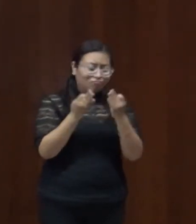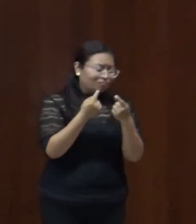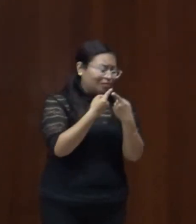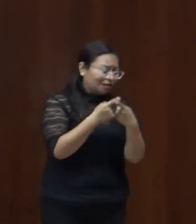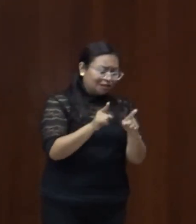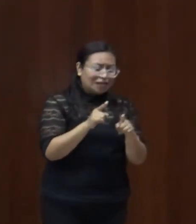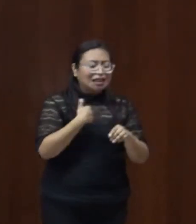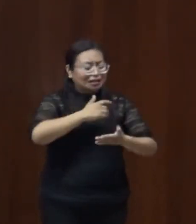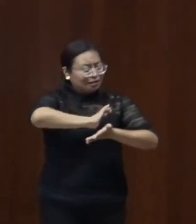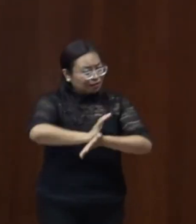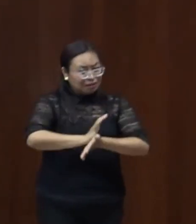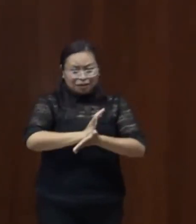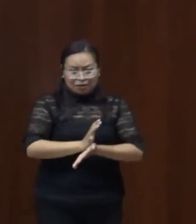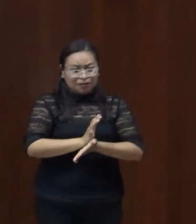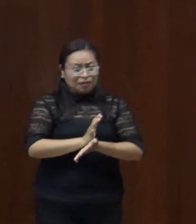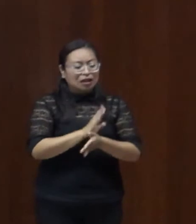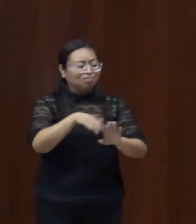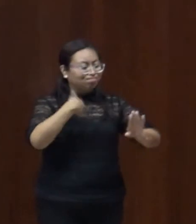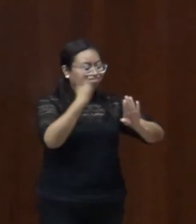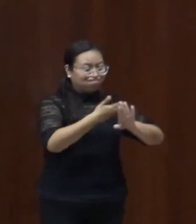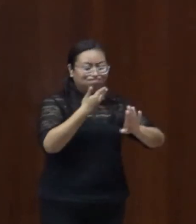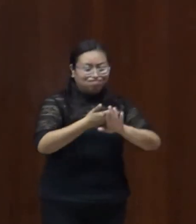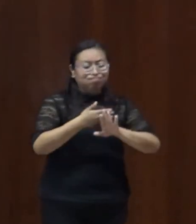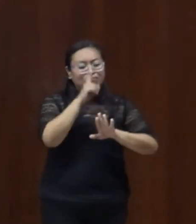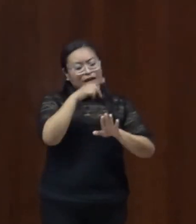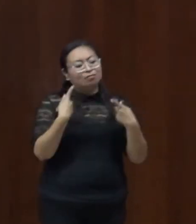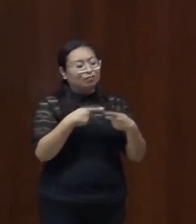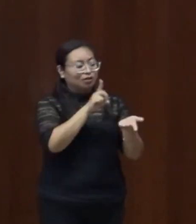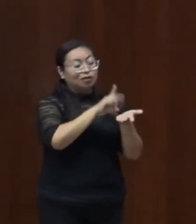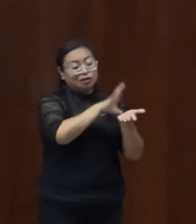variadas de discriminación en contra de esta población